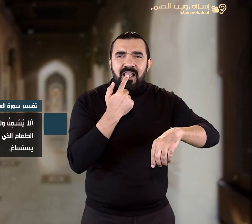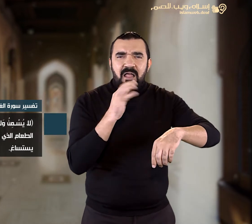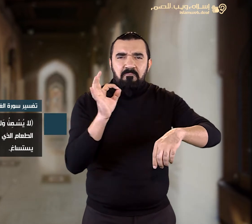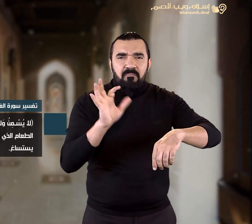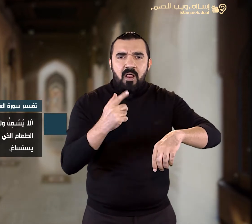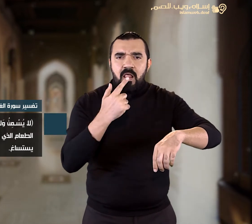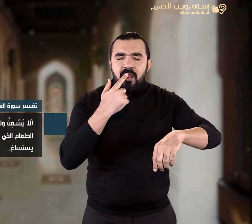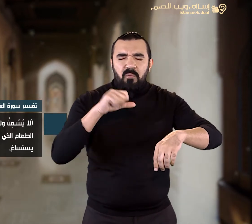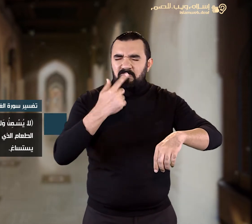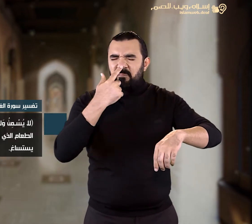يستساغ